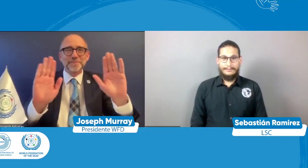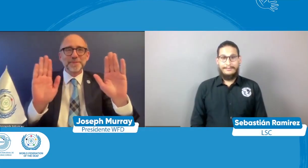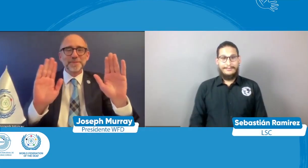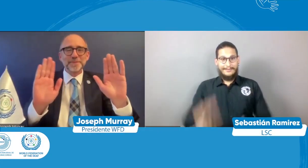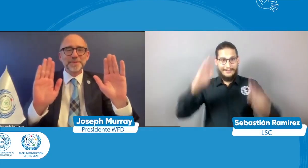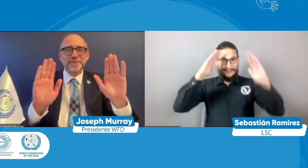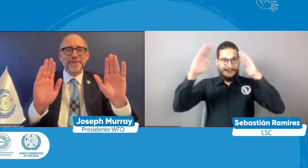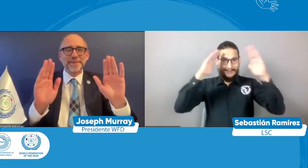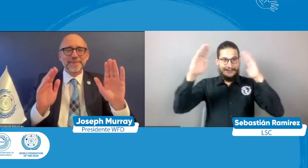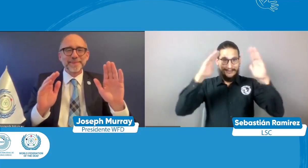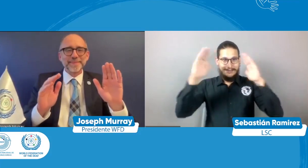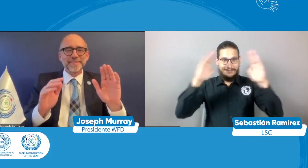hola